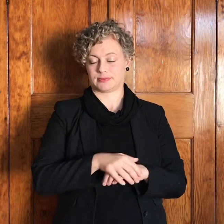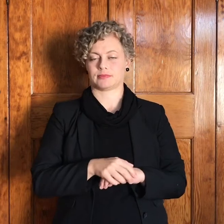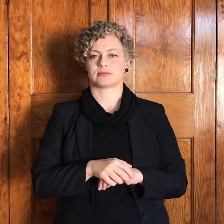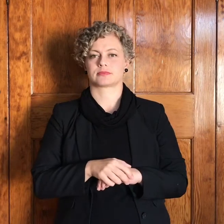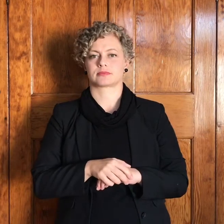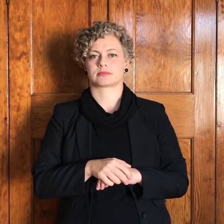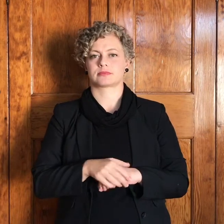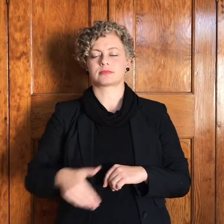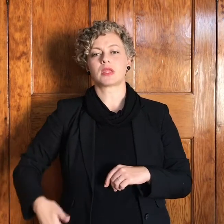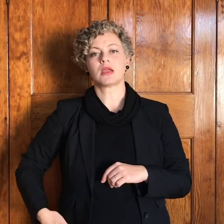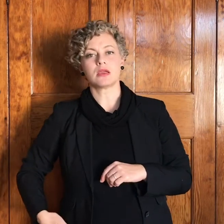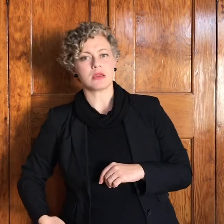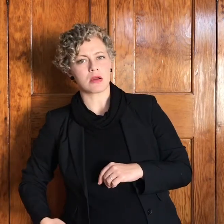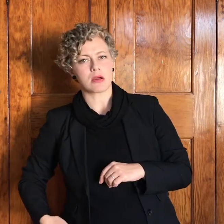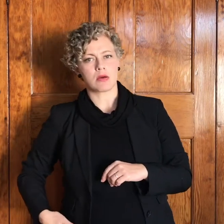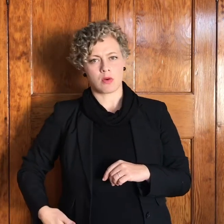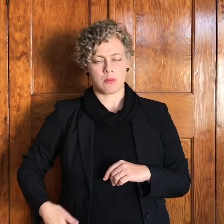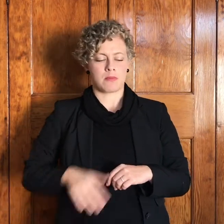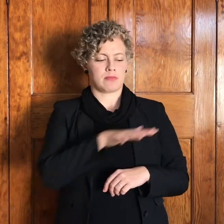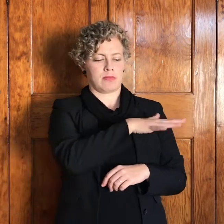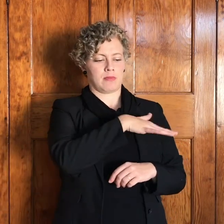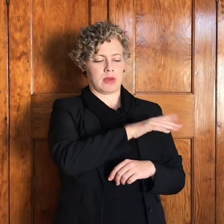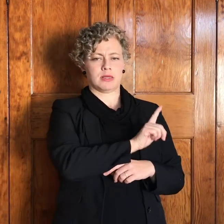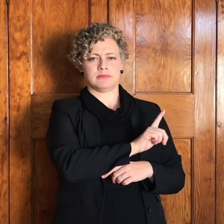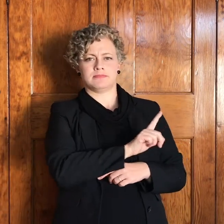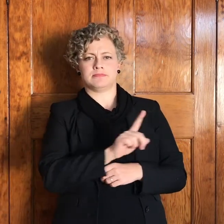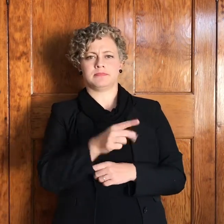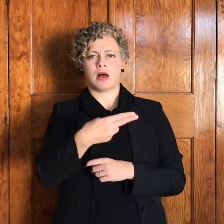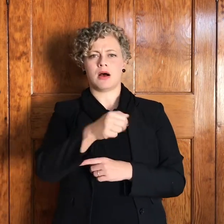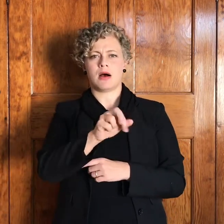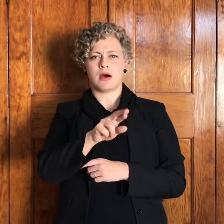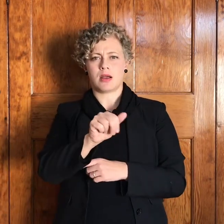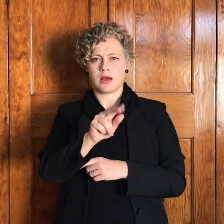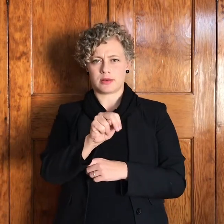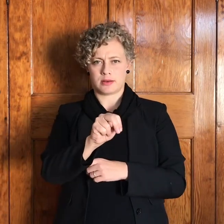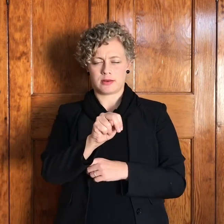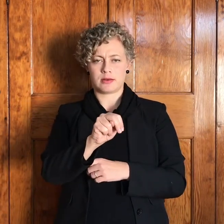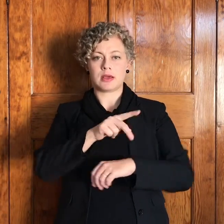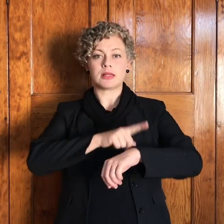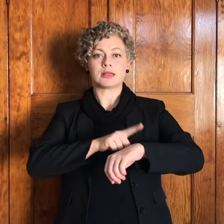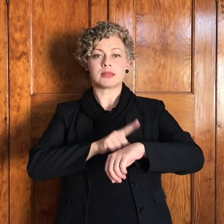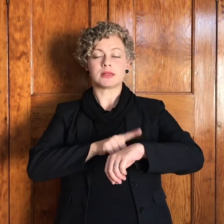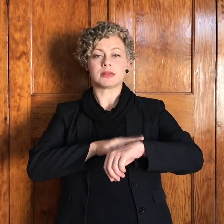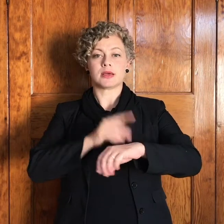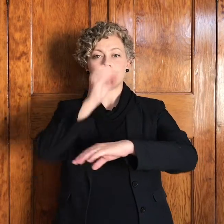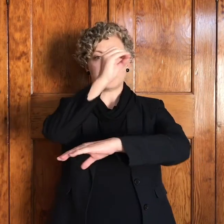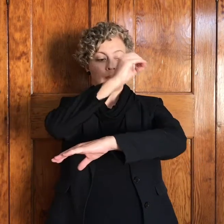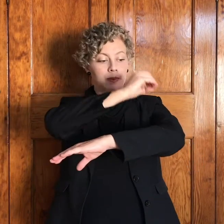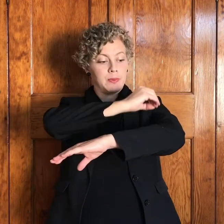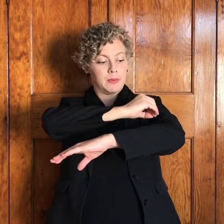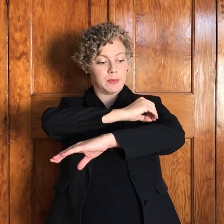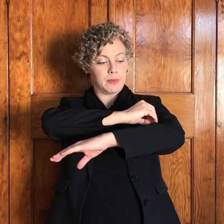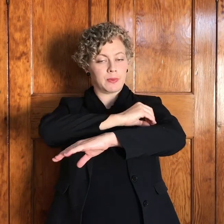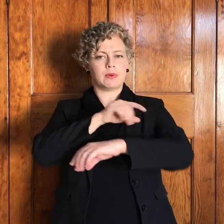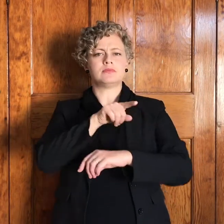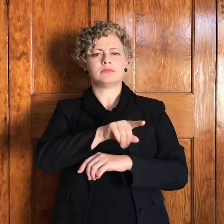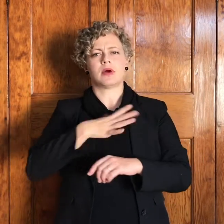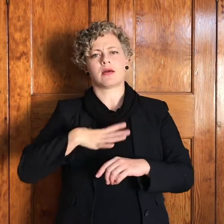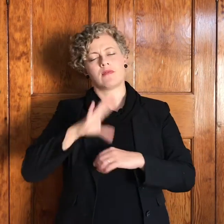jacob is van bersebe weg haar aan toe en teen son onder het hy op een plek gekom waar hy kon oornacht hy het daar een